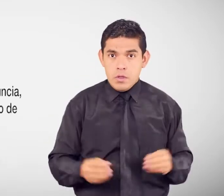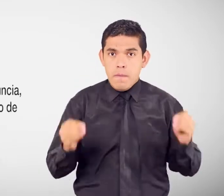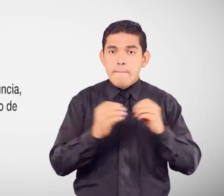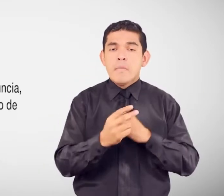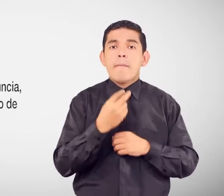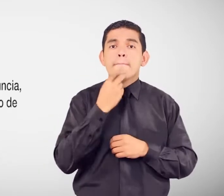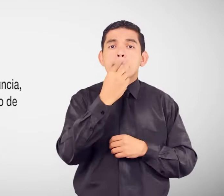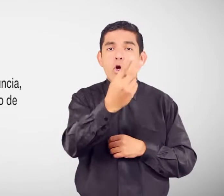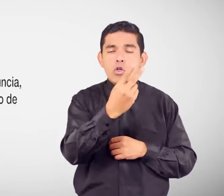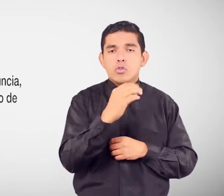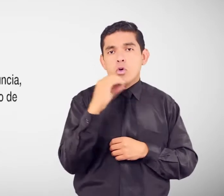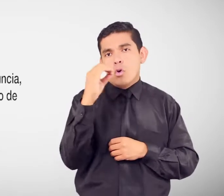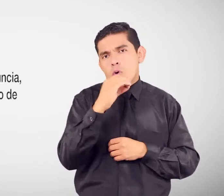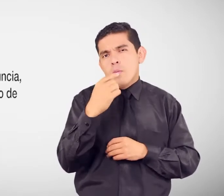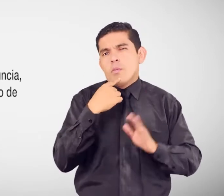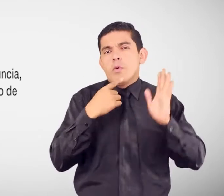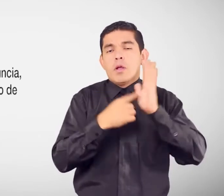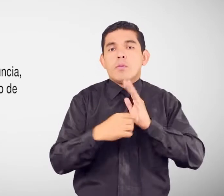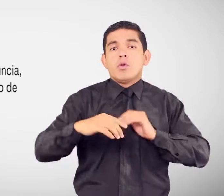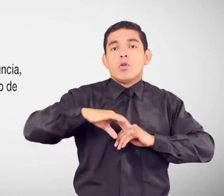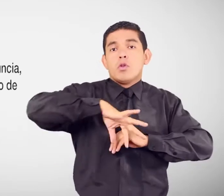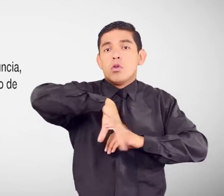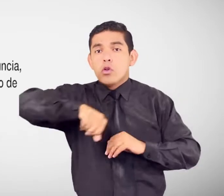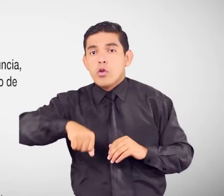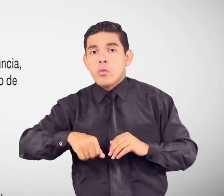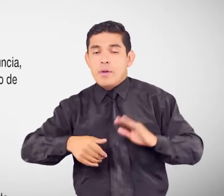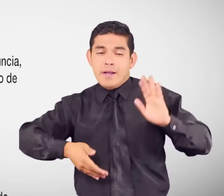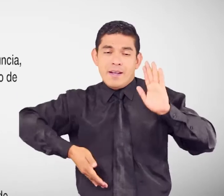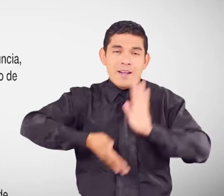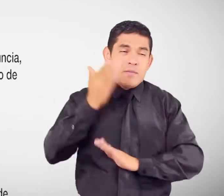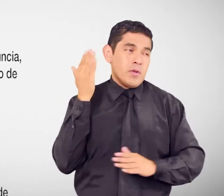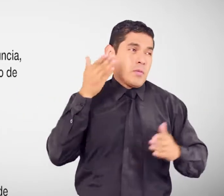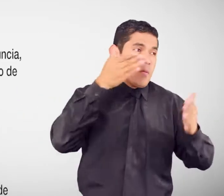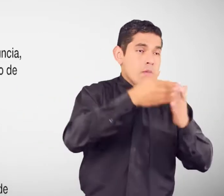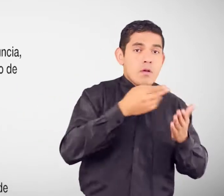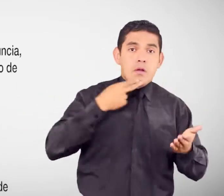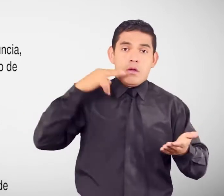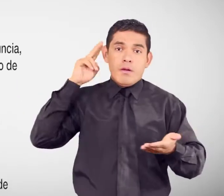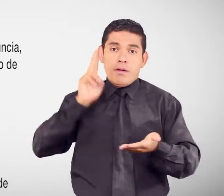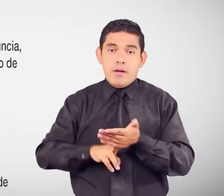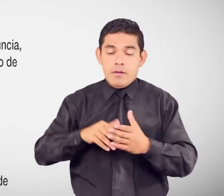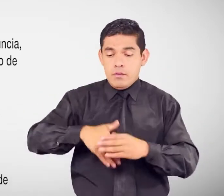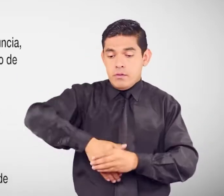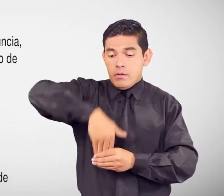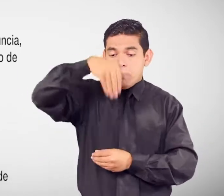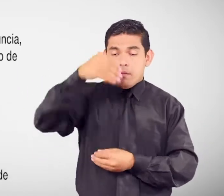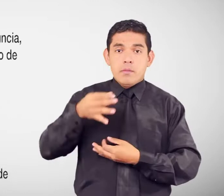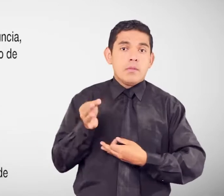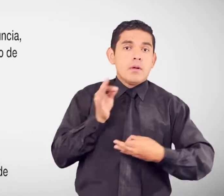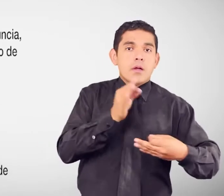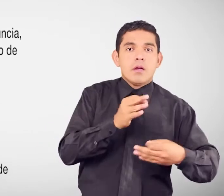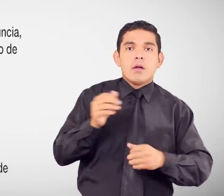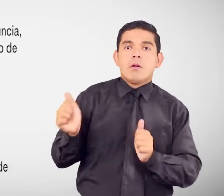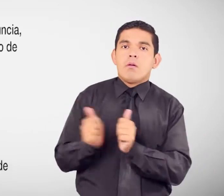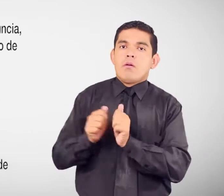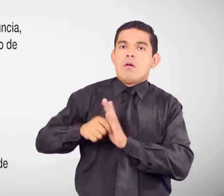verbal Por ejemplo en el caso de un asalto Si la denuncia es por escrito Se debe contar con la asesoría De un abogado